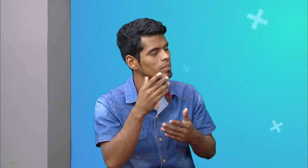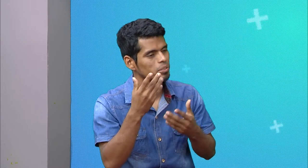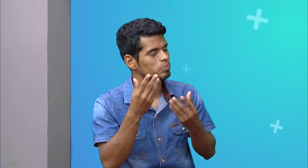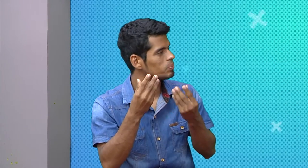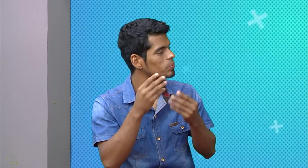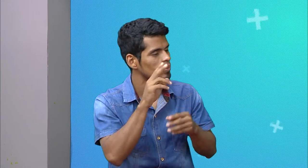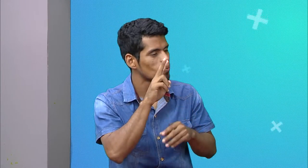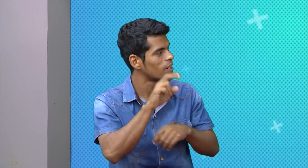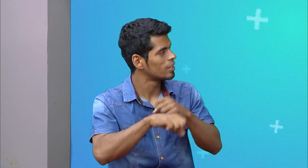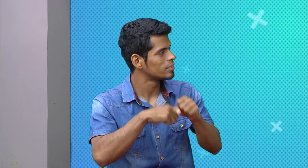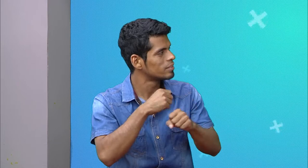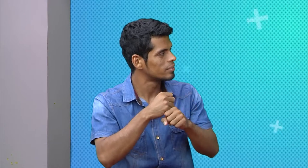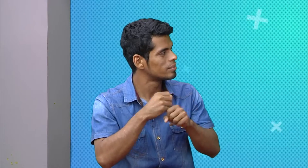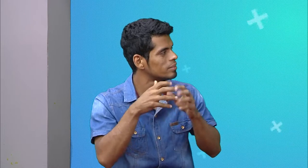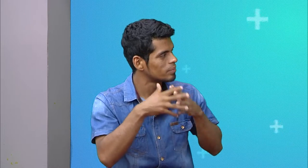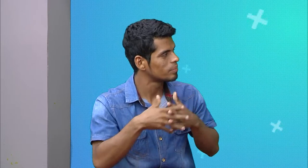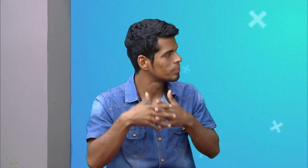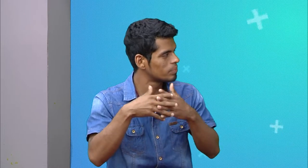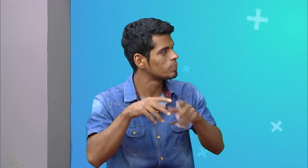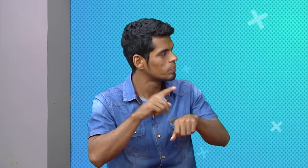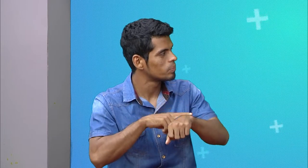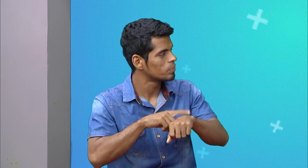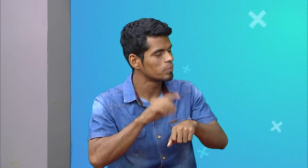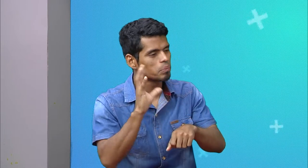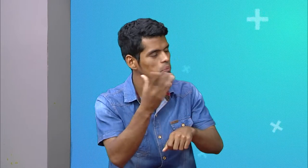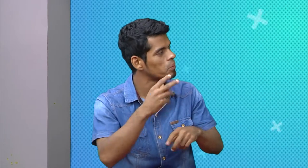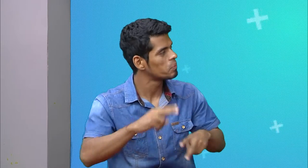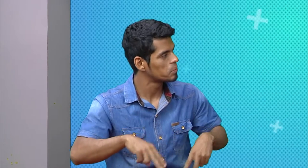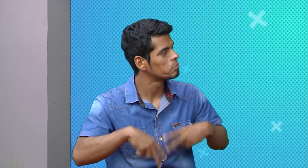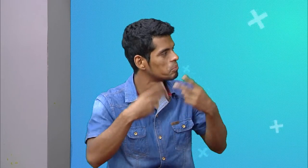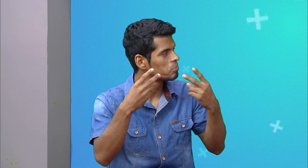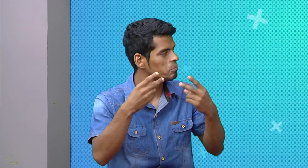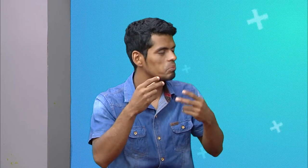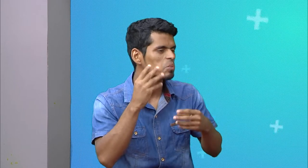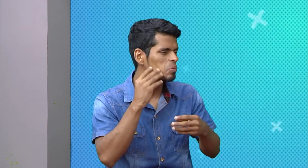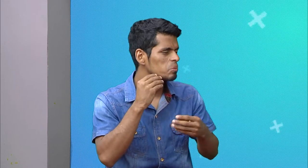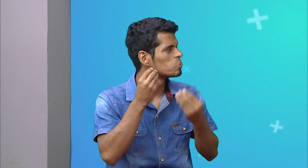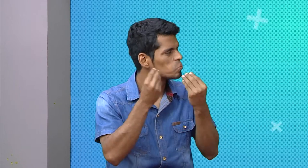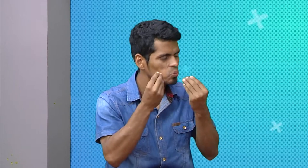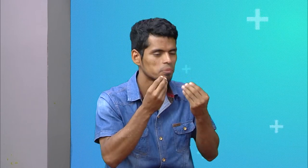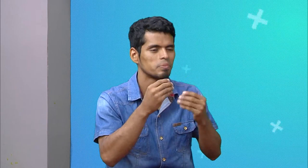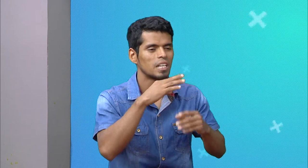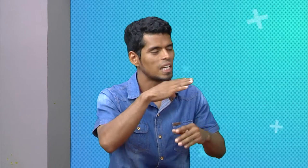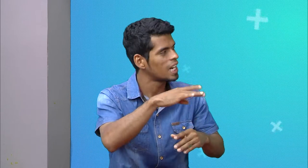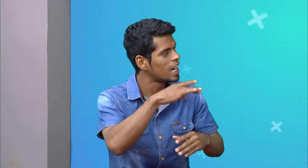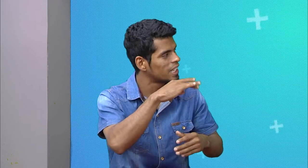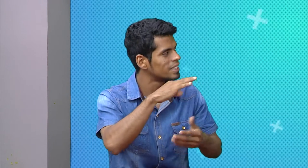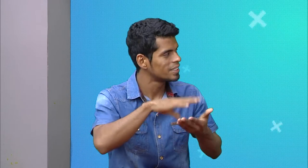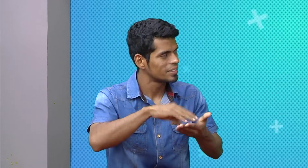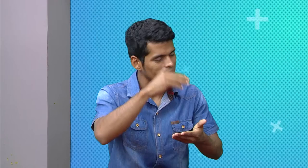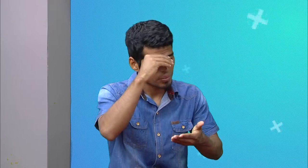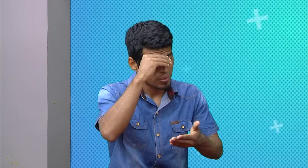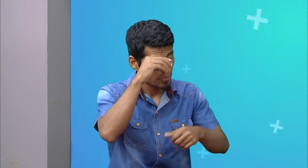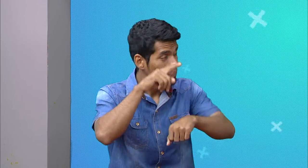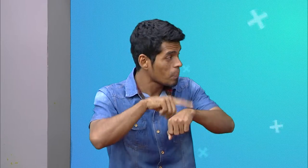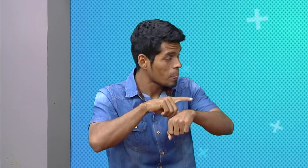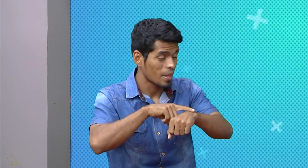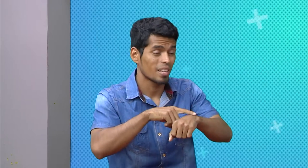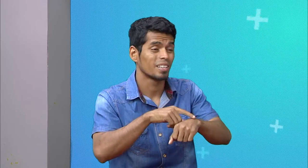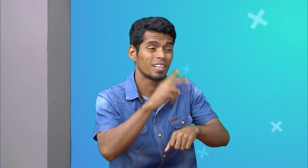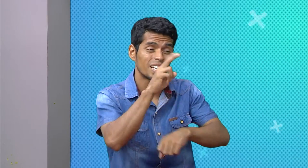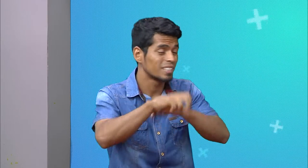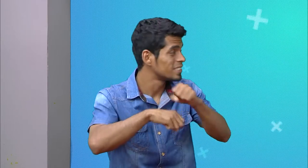una beca de dos años en Estados Unidos. Y entonces ahí estuve viviendo, tuve mucho tiempo de